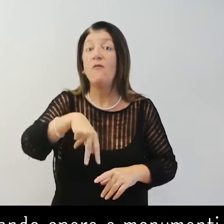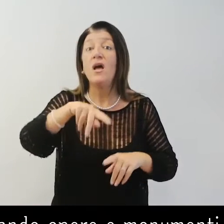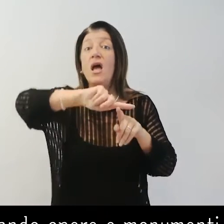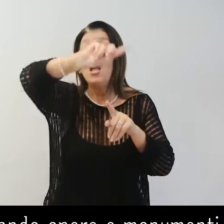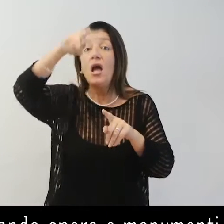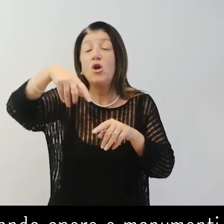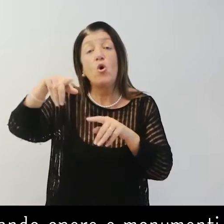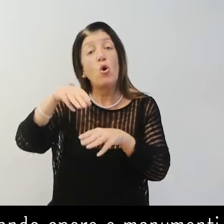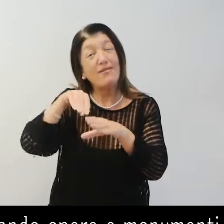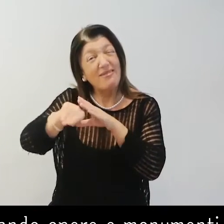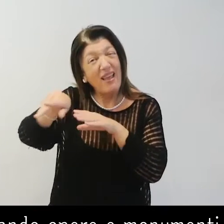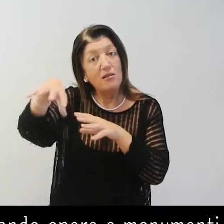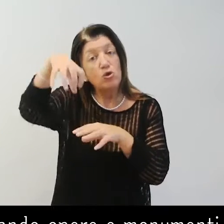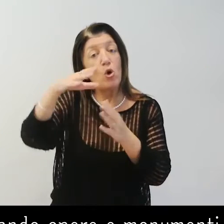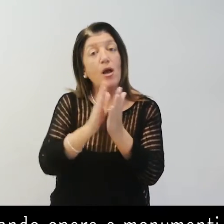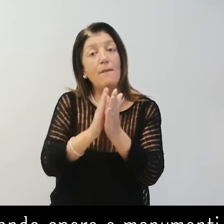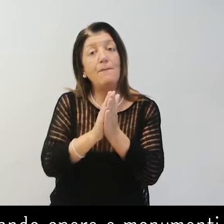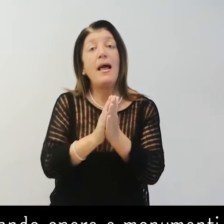tra cui la bellissima Cappella Cortinari.